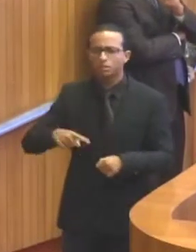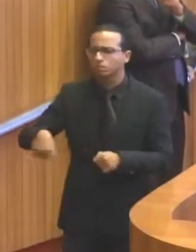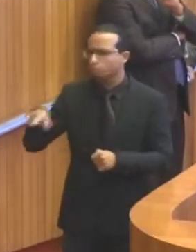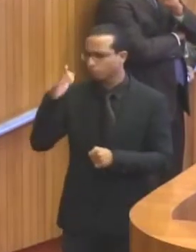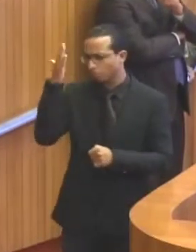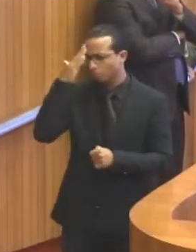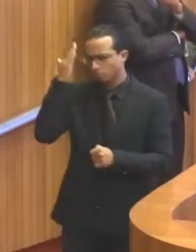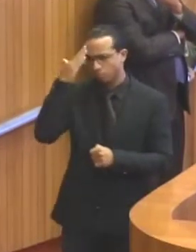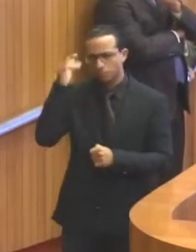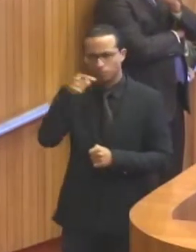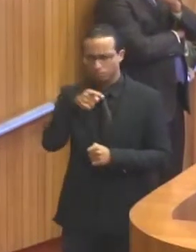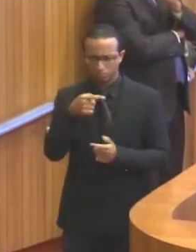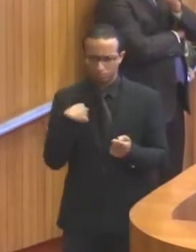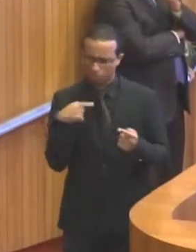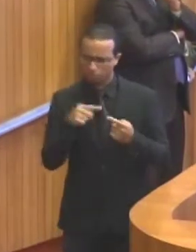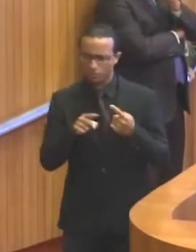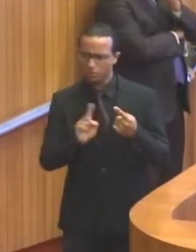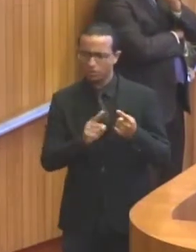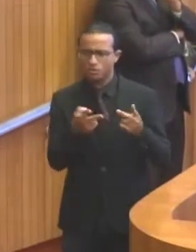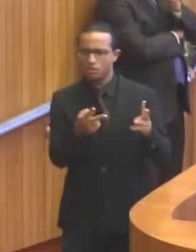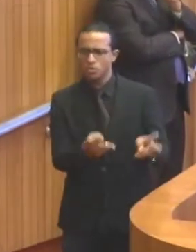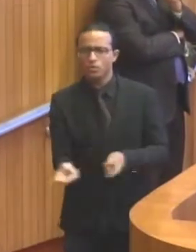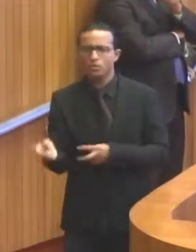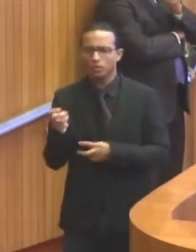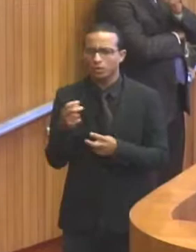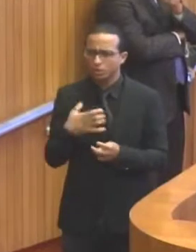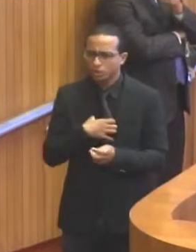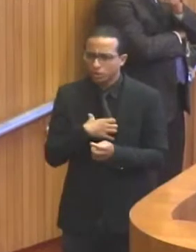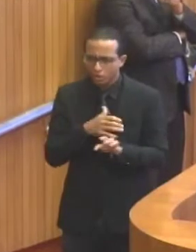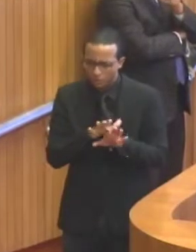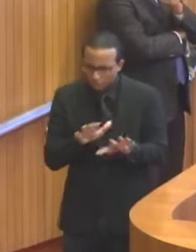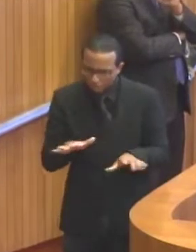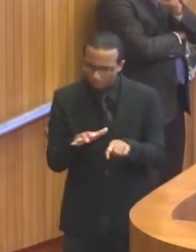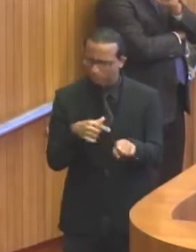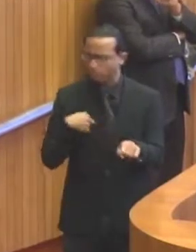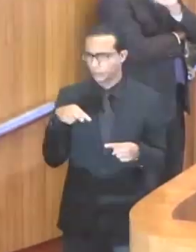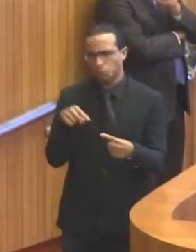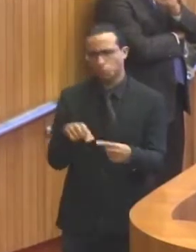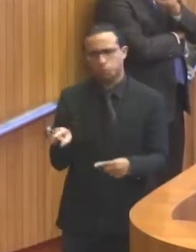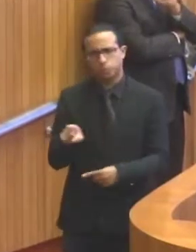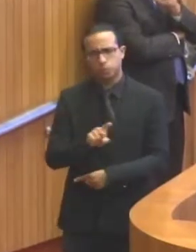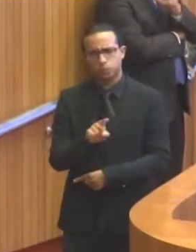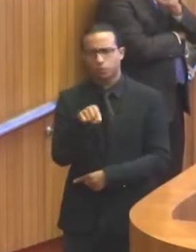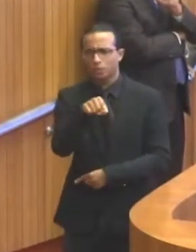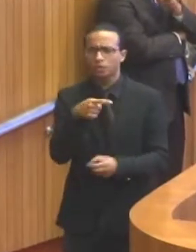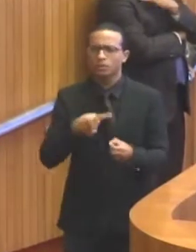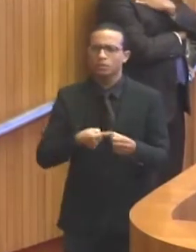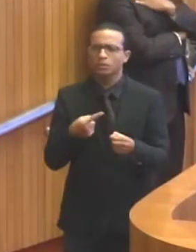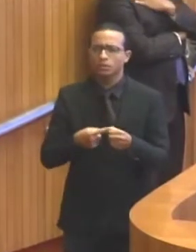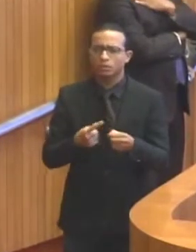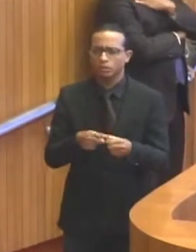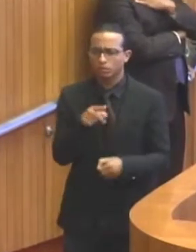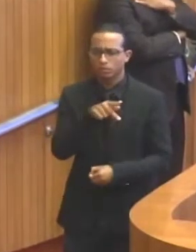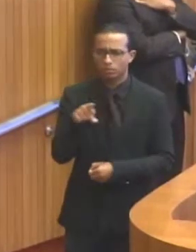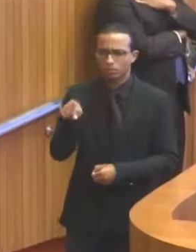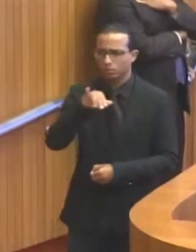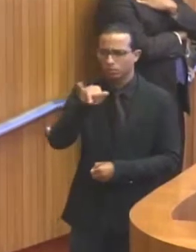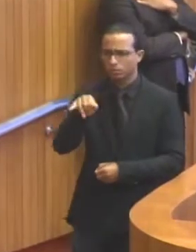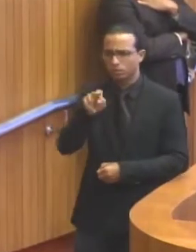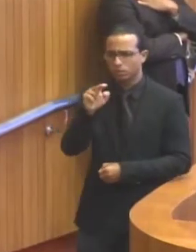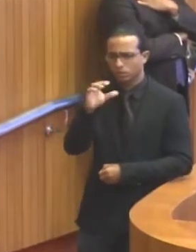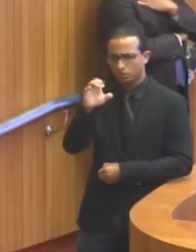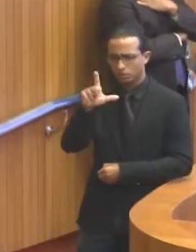concorda com a exploração da forma que está sendo feita na extração de areia no município de Presidente Juscelino.